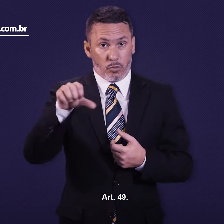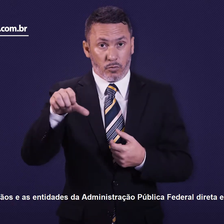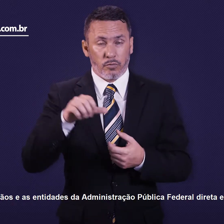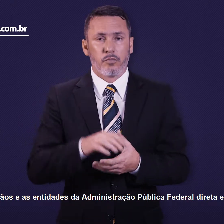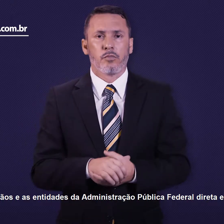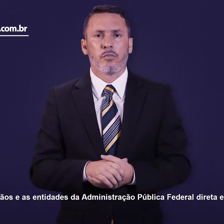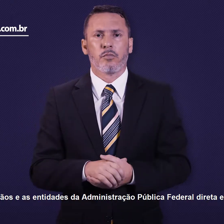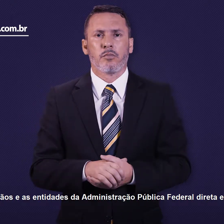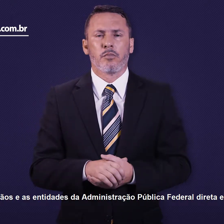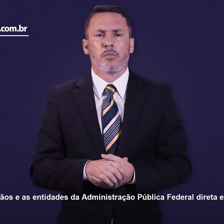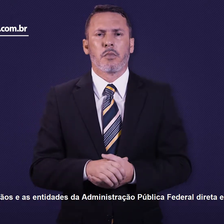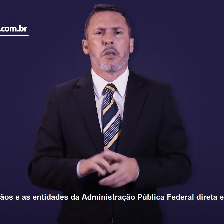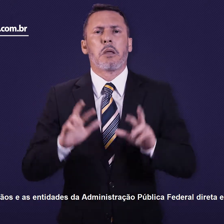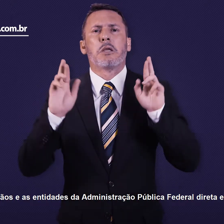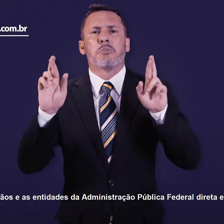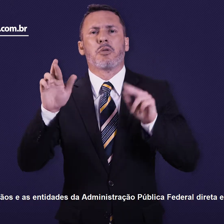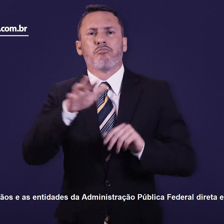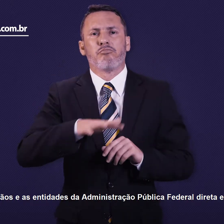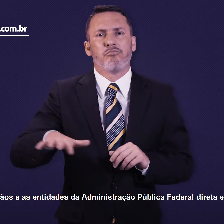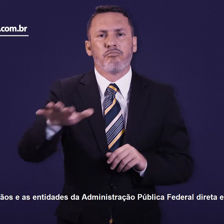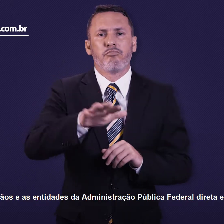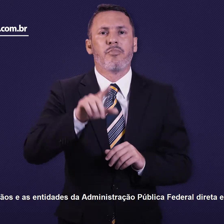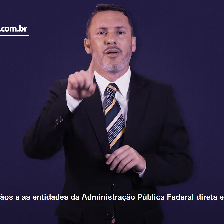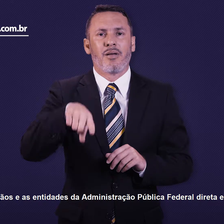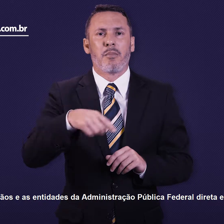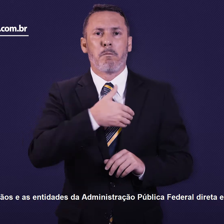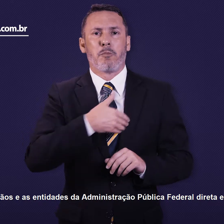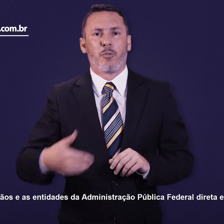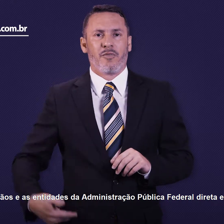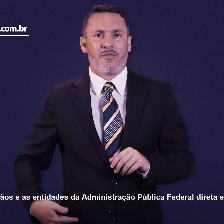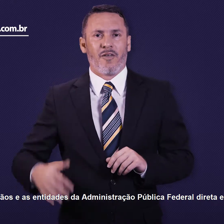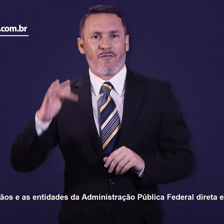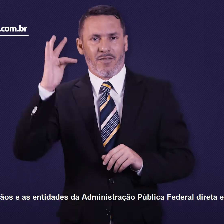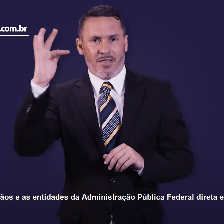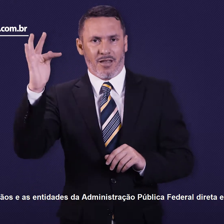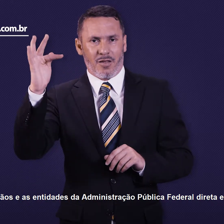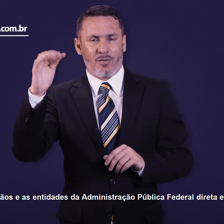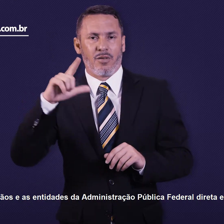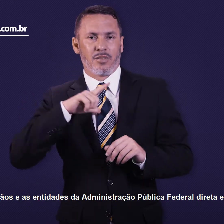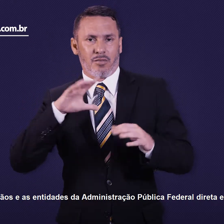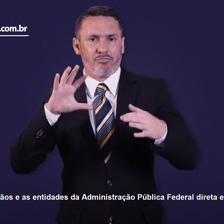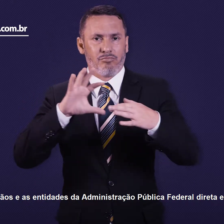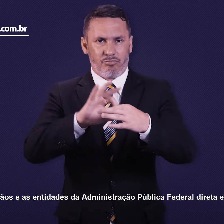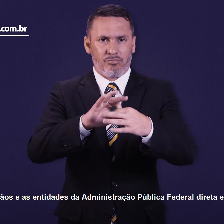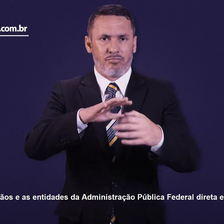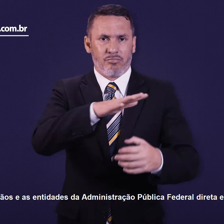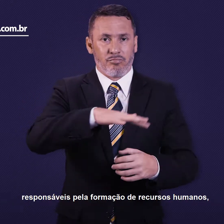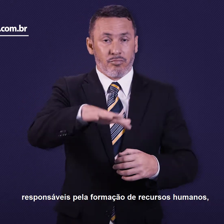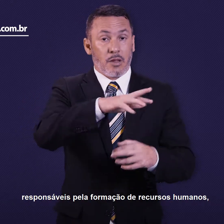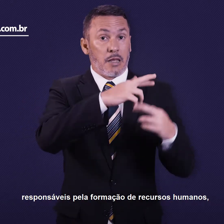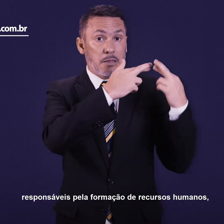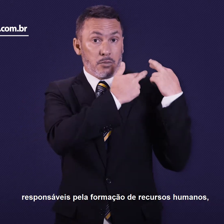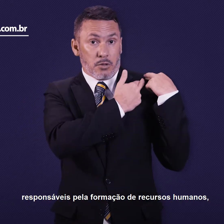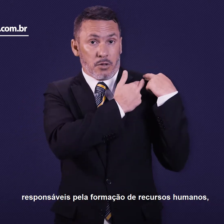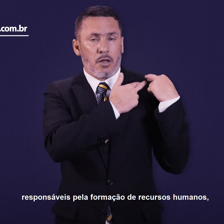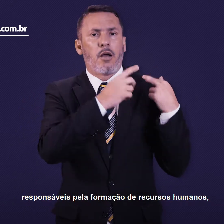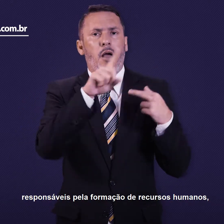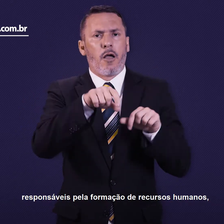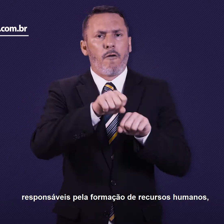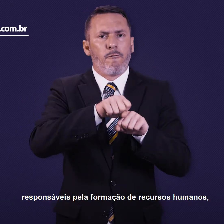Os órgãos e as entidades da Administração Pública Federal direta e indireta responsáveis pela formação